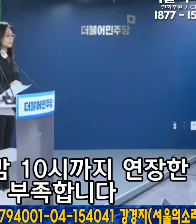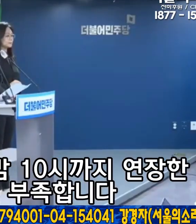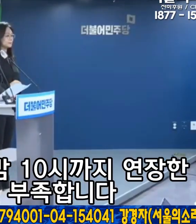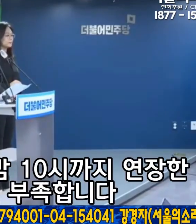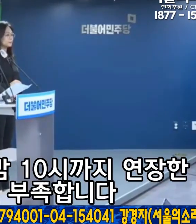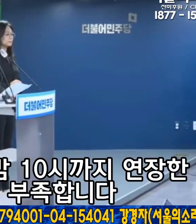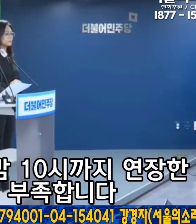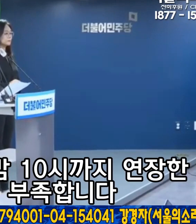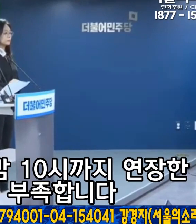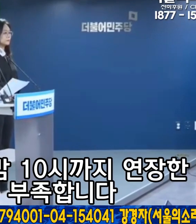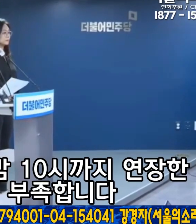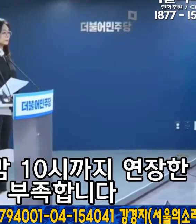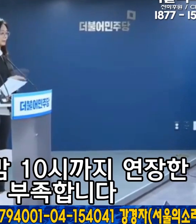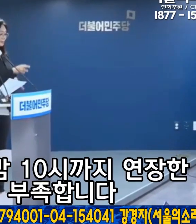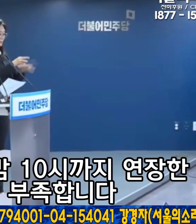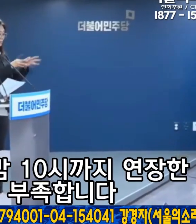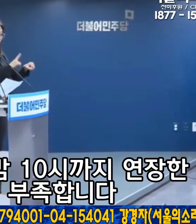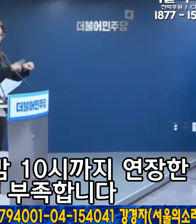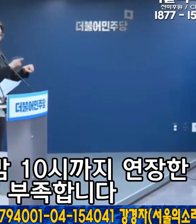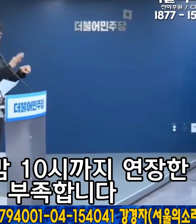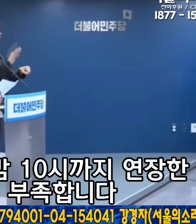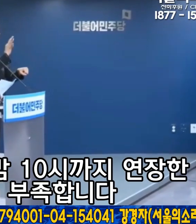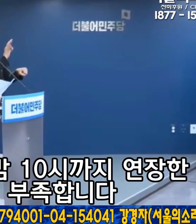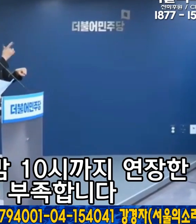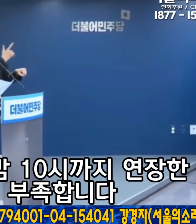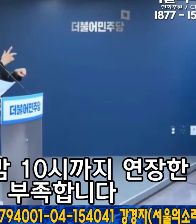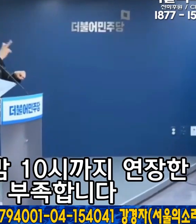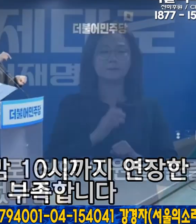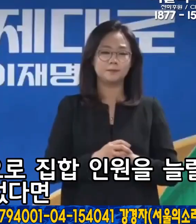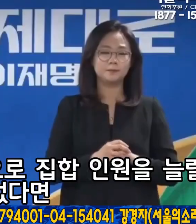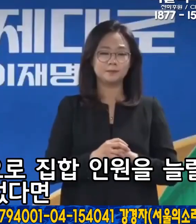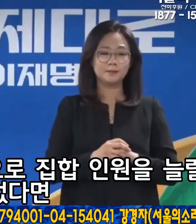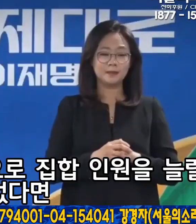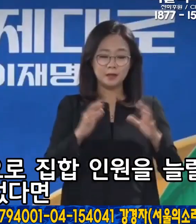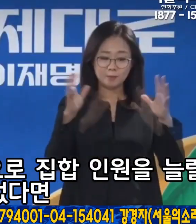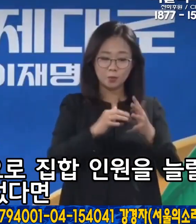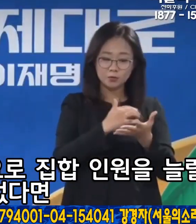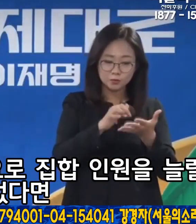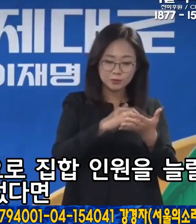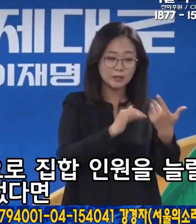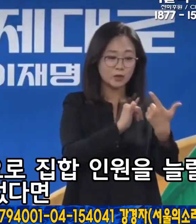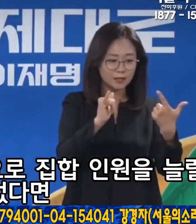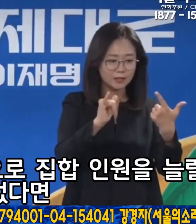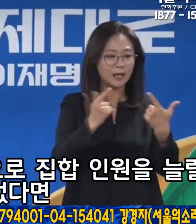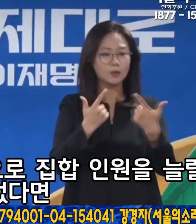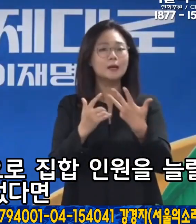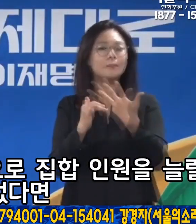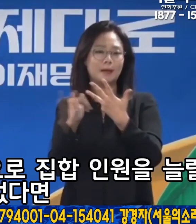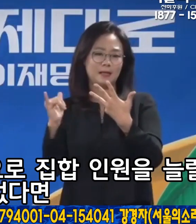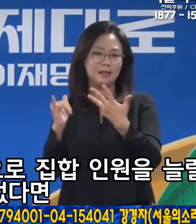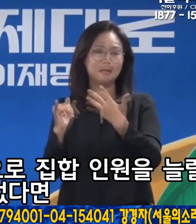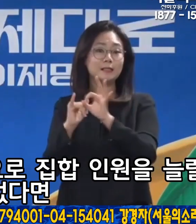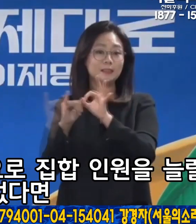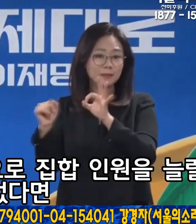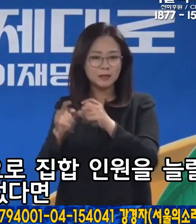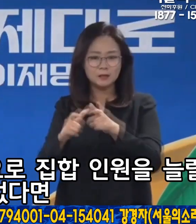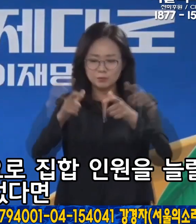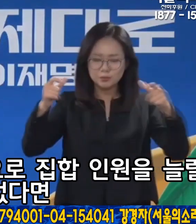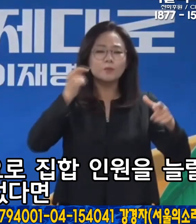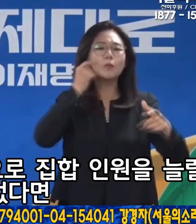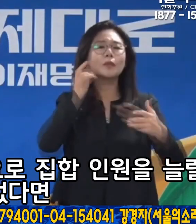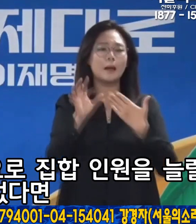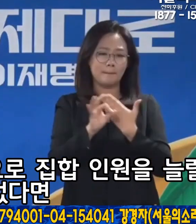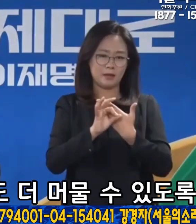영업시간 제한을 밤 10시까지 연장한 것만으로는 부족합니다. 6인에서 8인, 10인으로 집합인원을 늘릴 수가